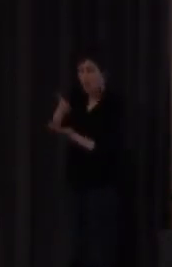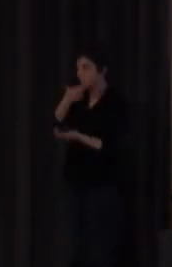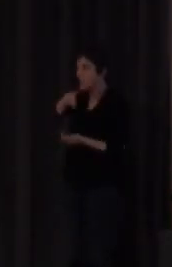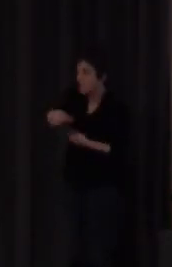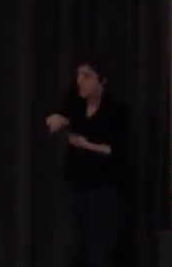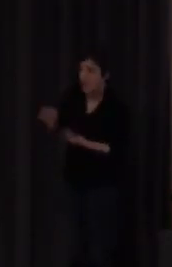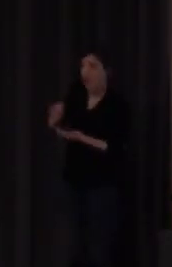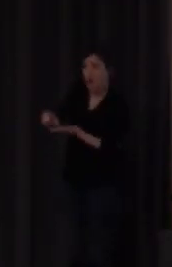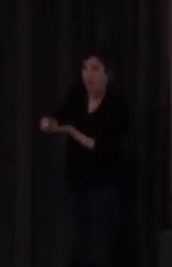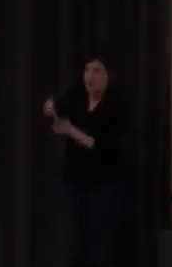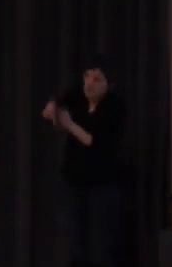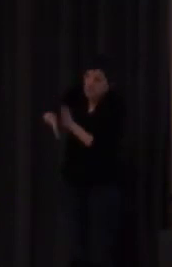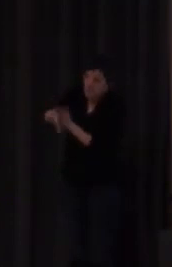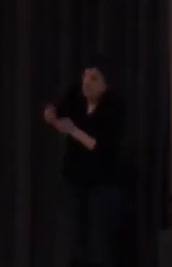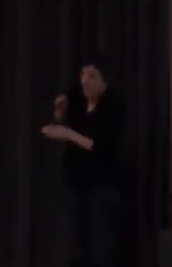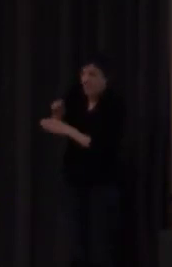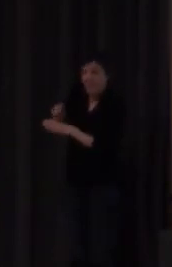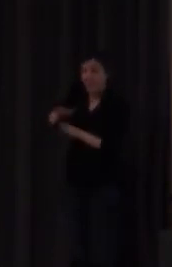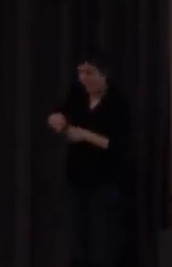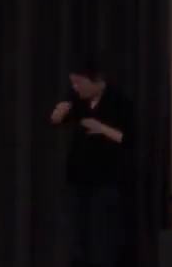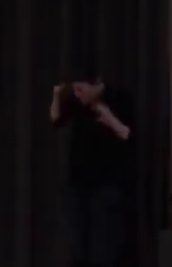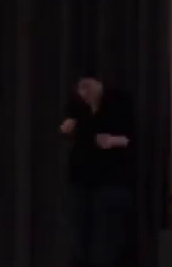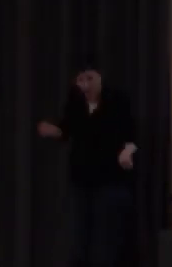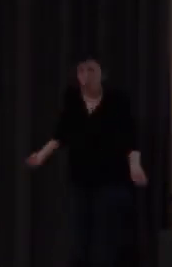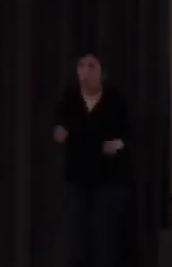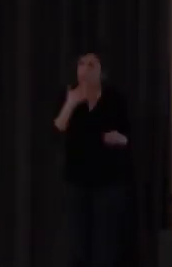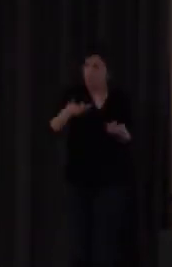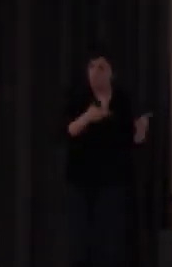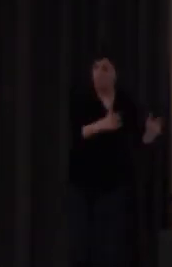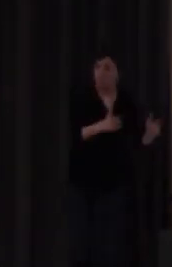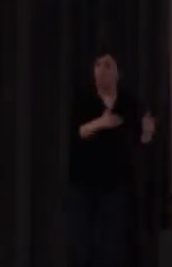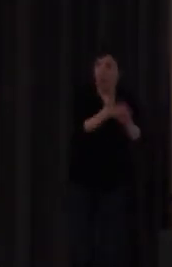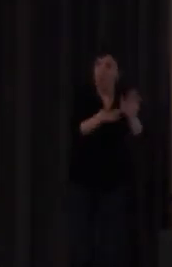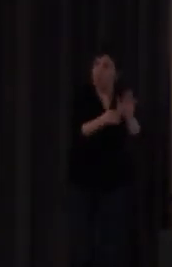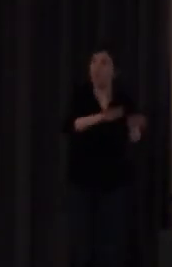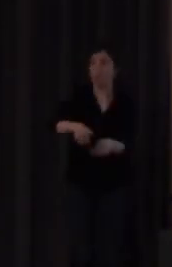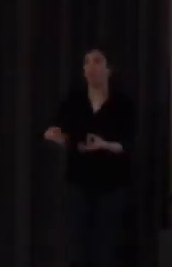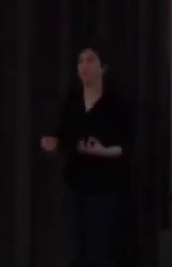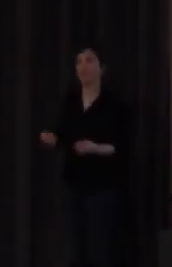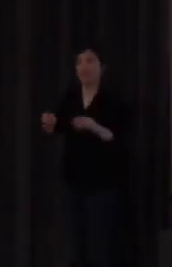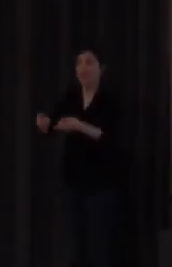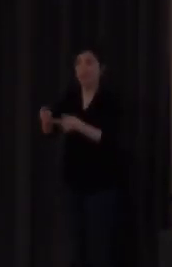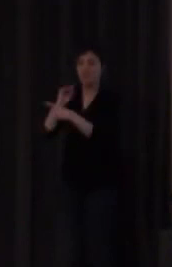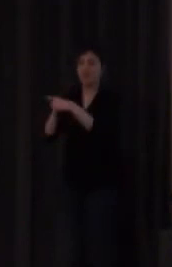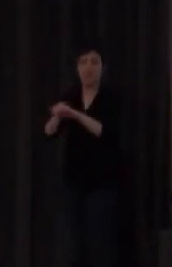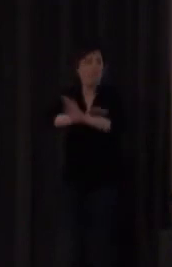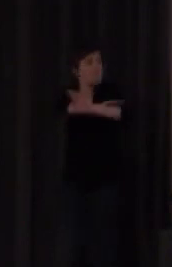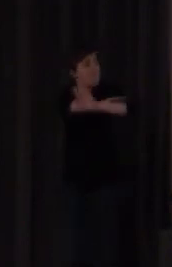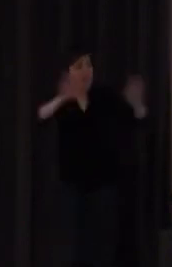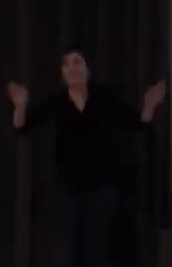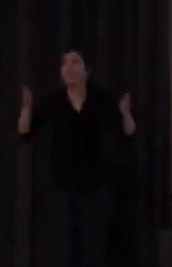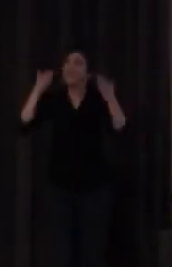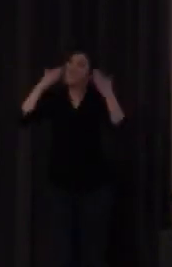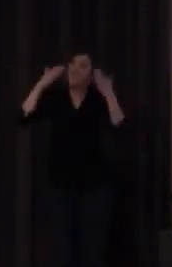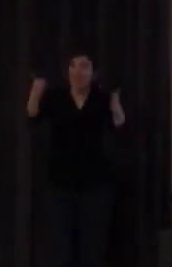castellana y literatura mejorarían muchísimo y así lo creo de manera que nada muchas gracias aquí